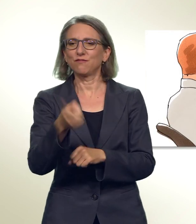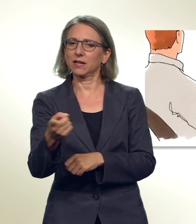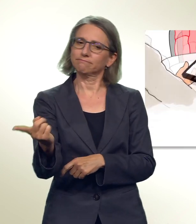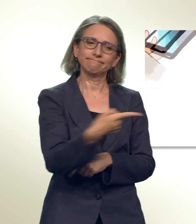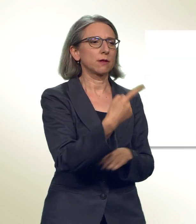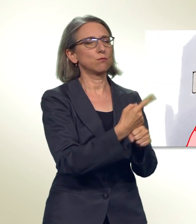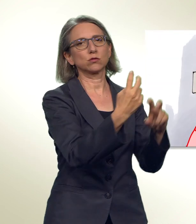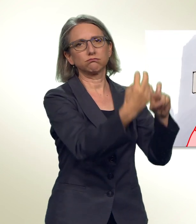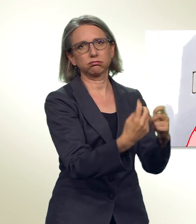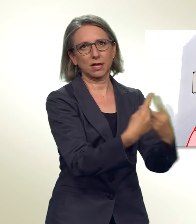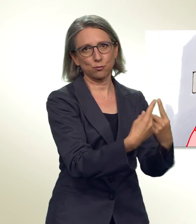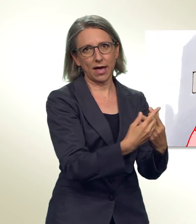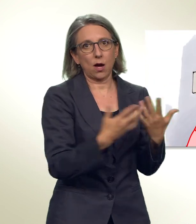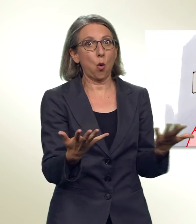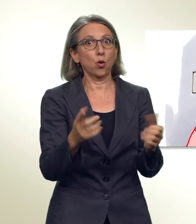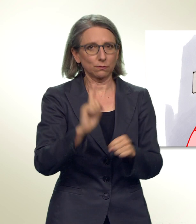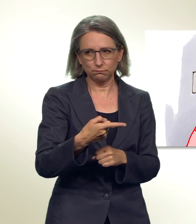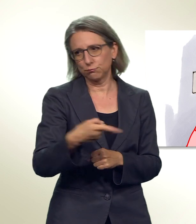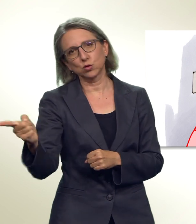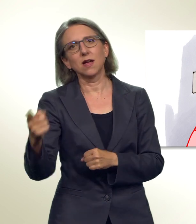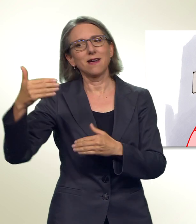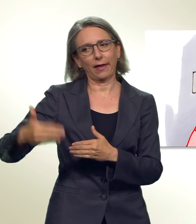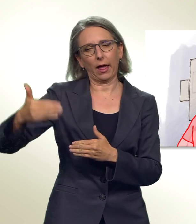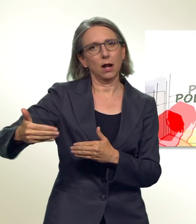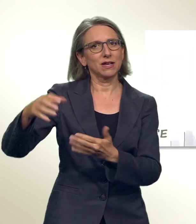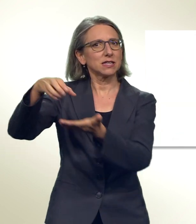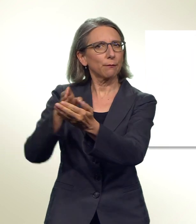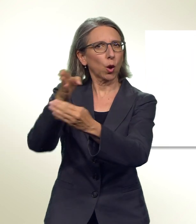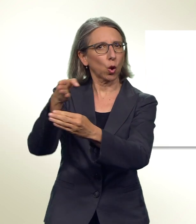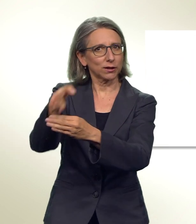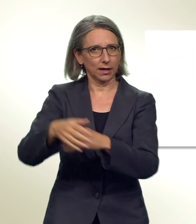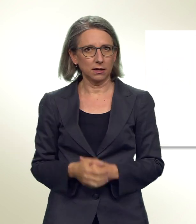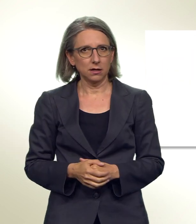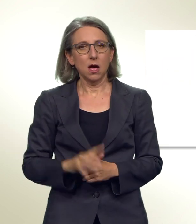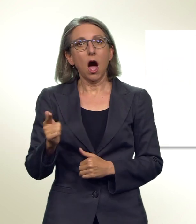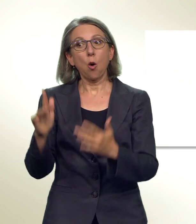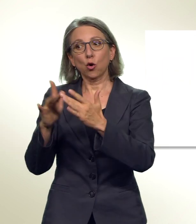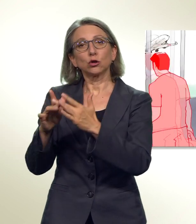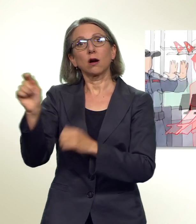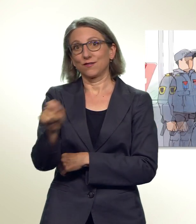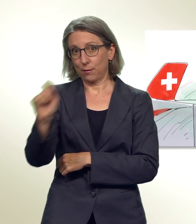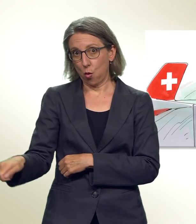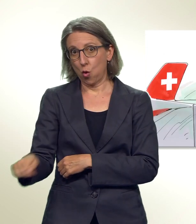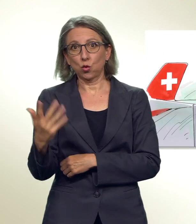teilzunehmen oder sich regelmässig auf eine Behörde zu melden. Weiter wären ein Kontaktverbot, ein